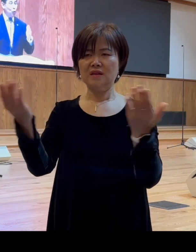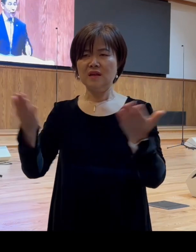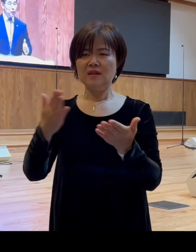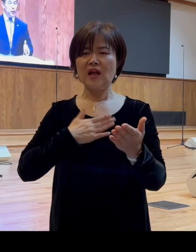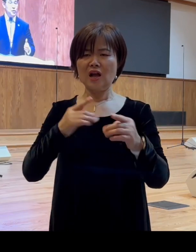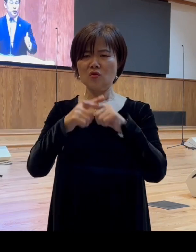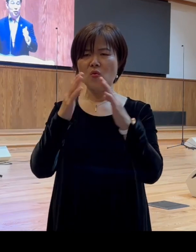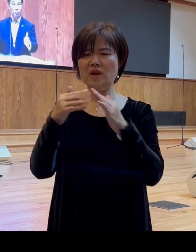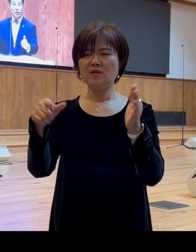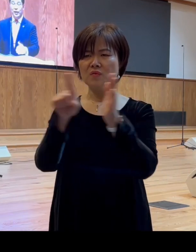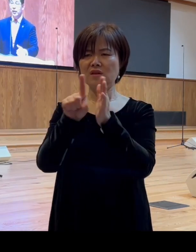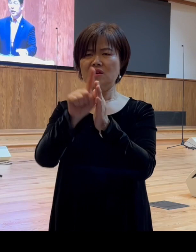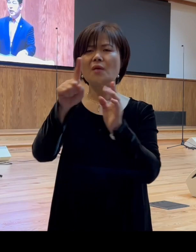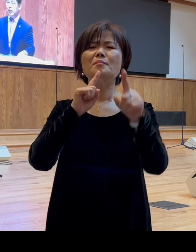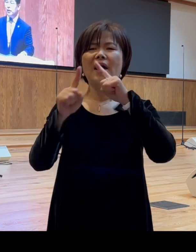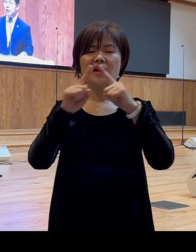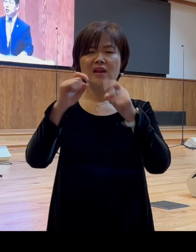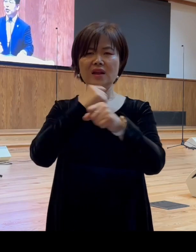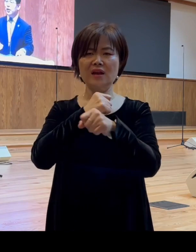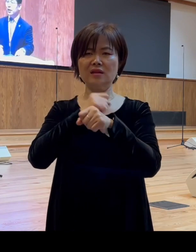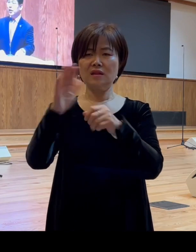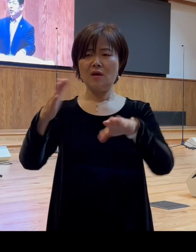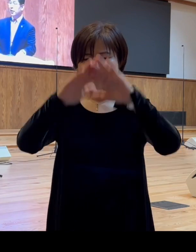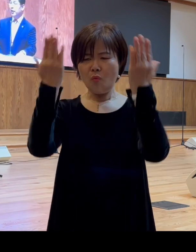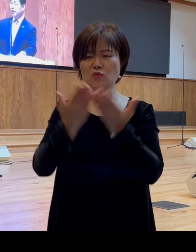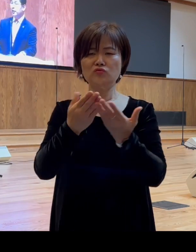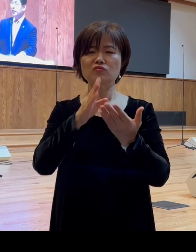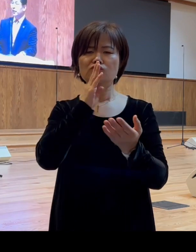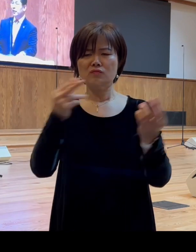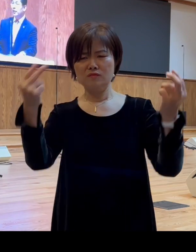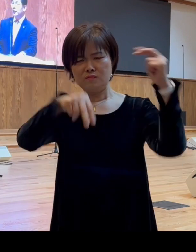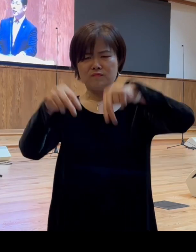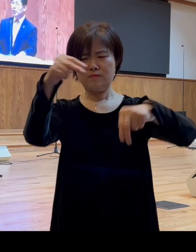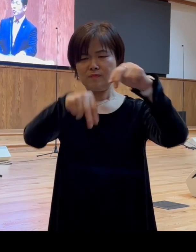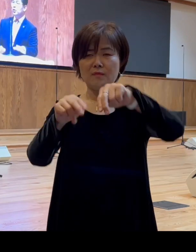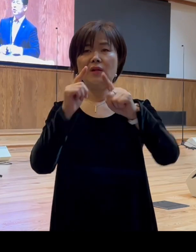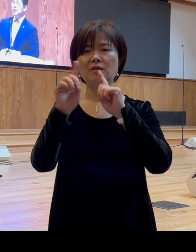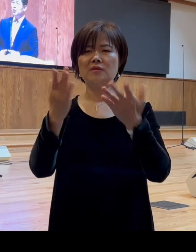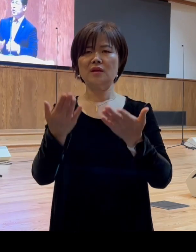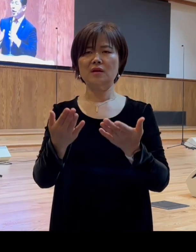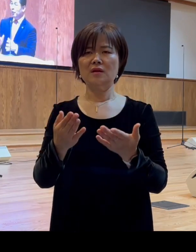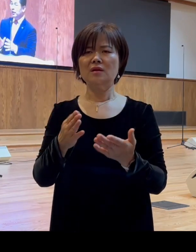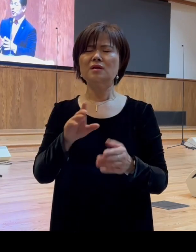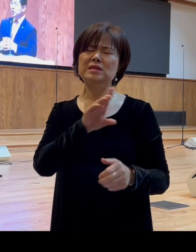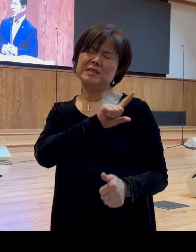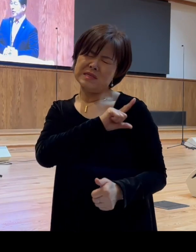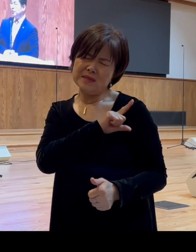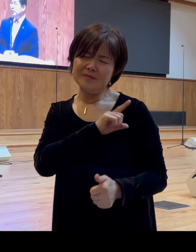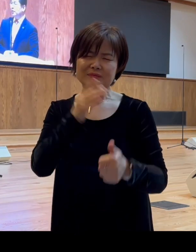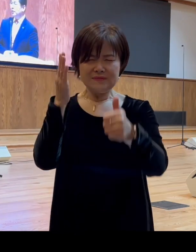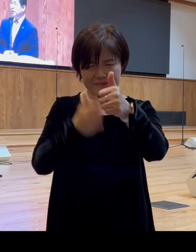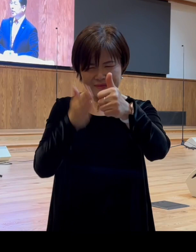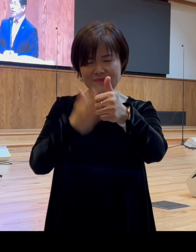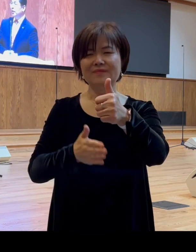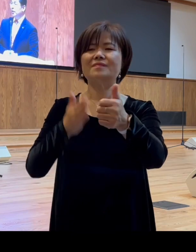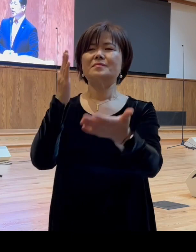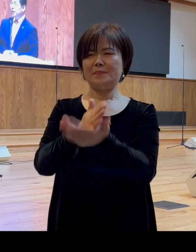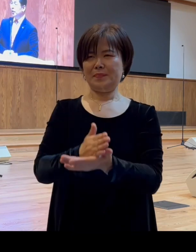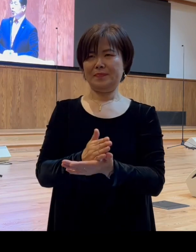위해서 이런 말을 해야 된다 그렇게 이야기하는데 그럼 그러시더라고 제발 그러지 말라고 교회를